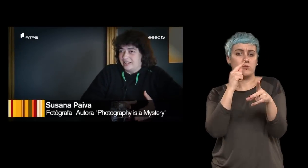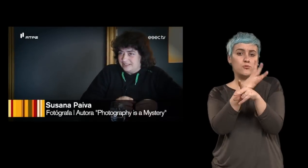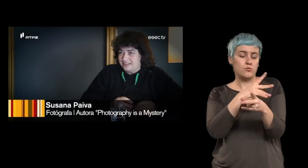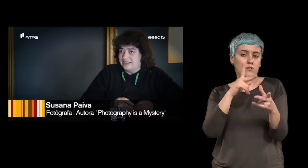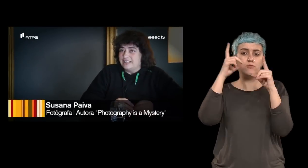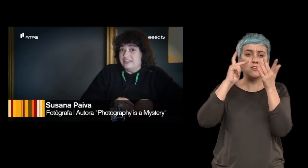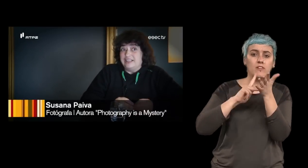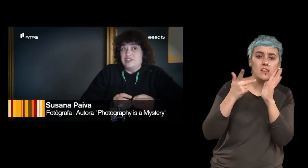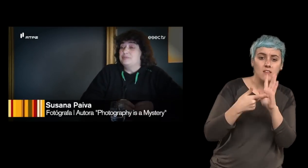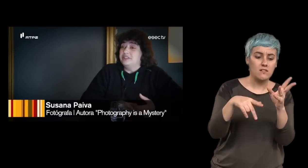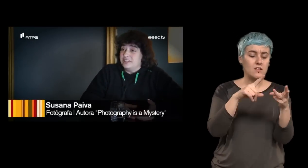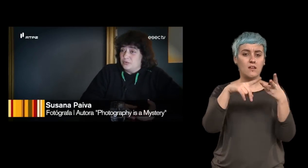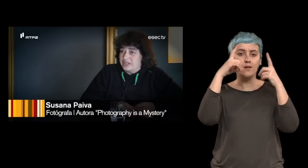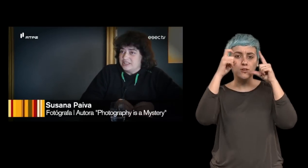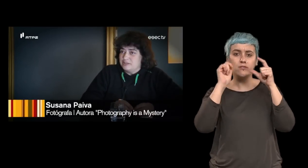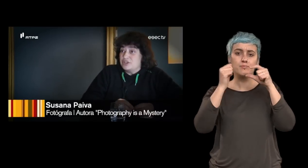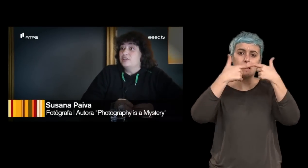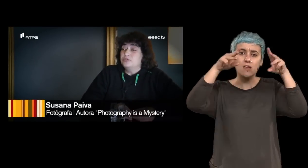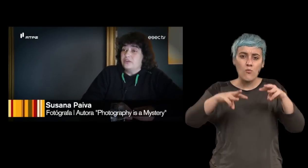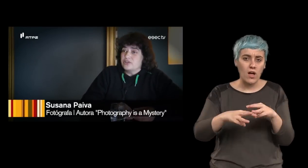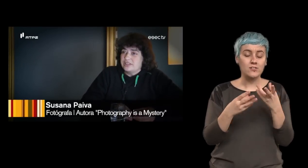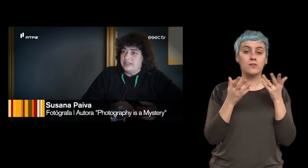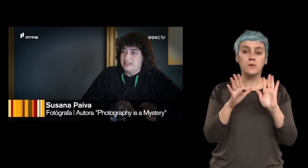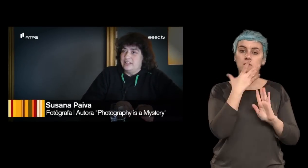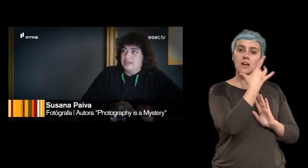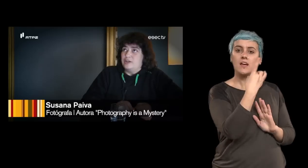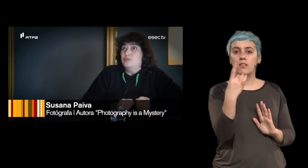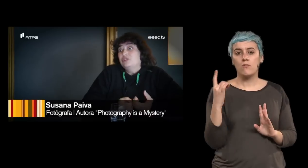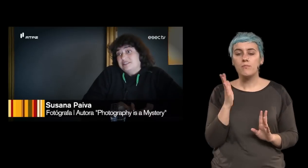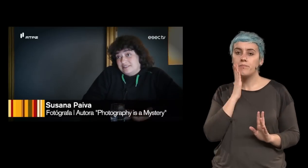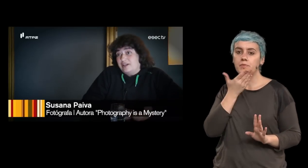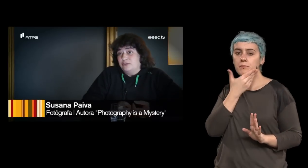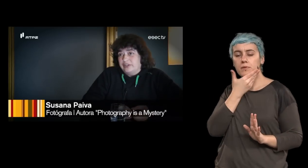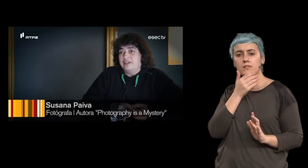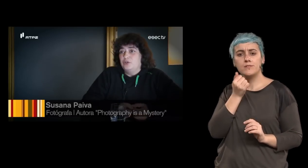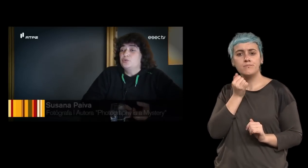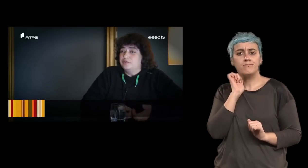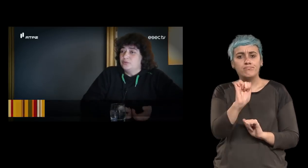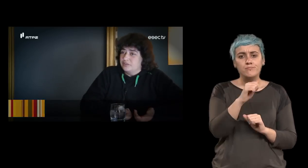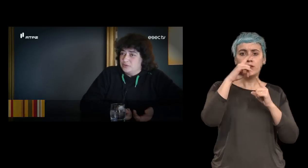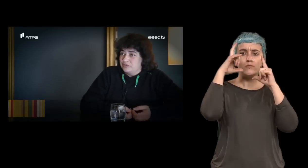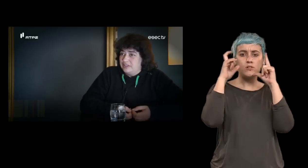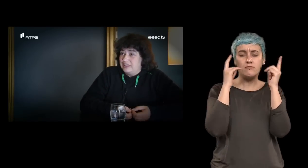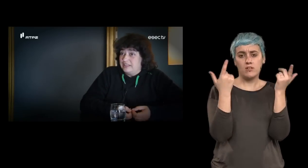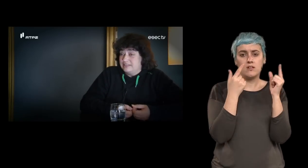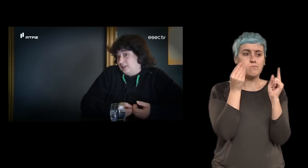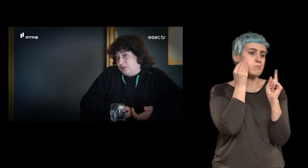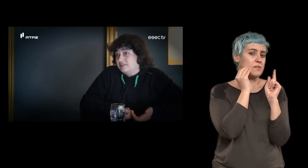técnica, a disciplina linguagem, mas cada um de nós tem uma utilização e um uso fruto da fotografia de natureza